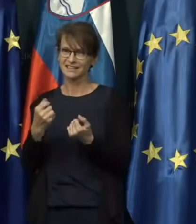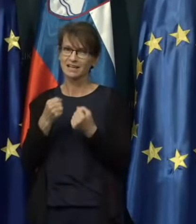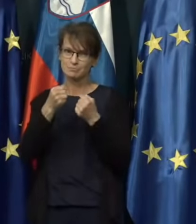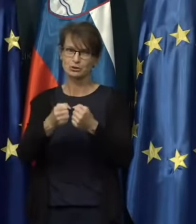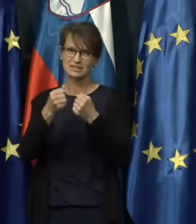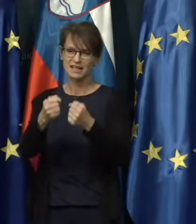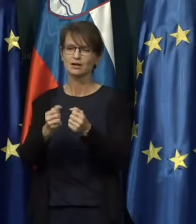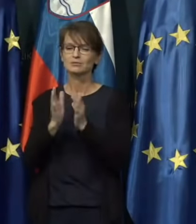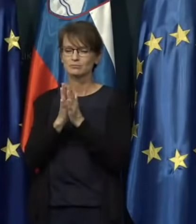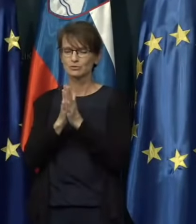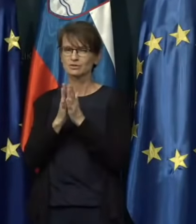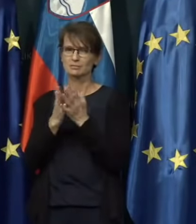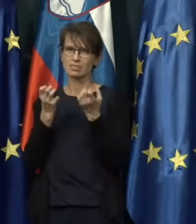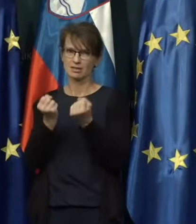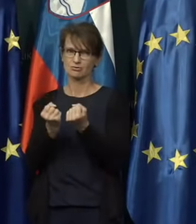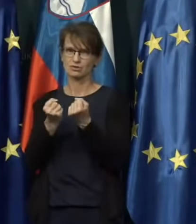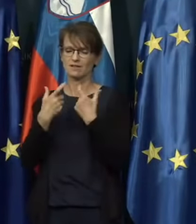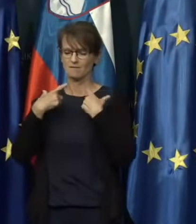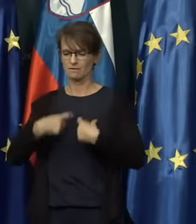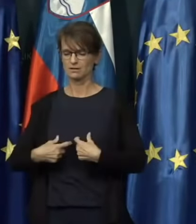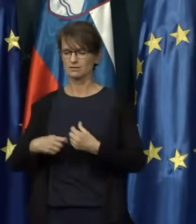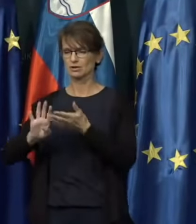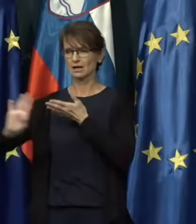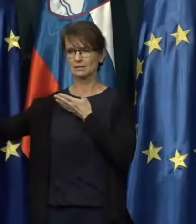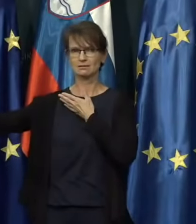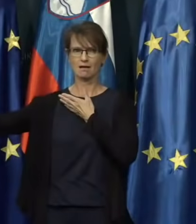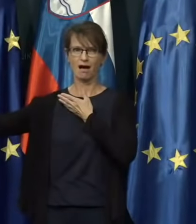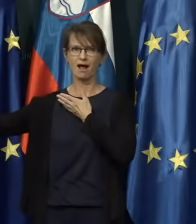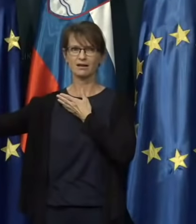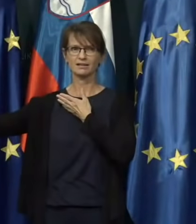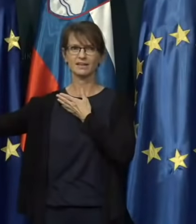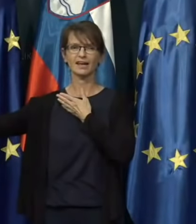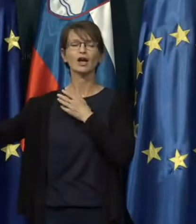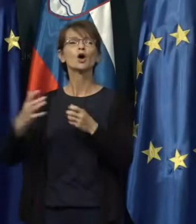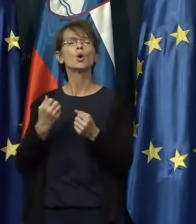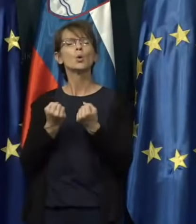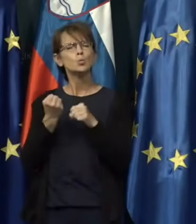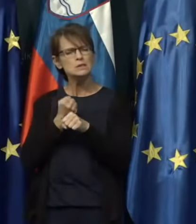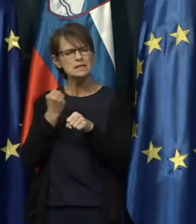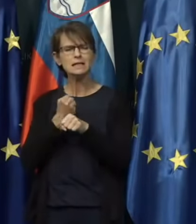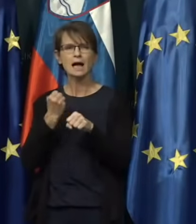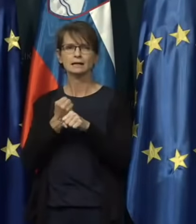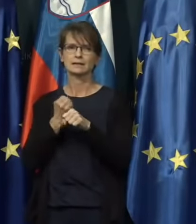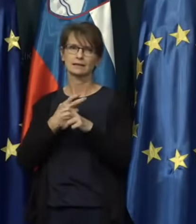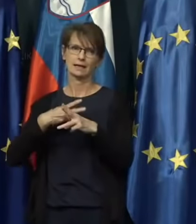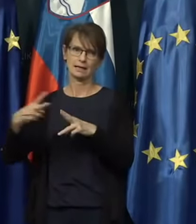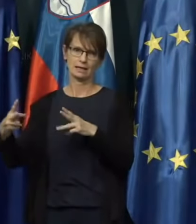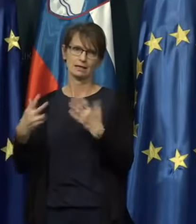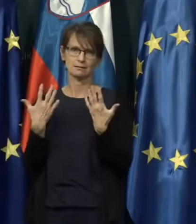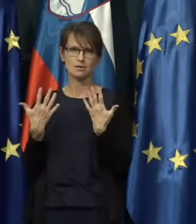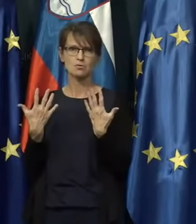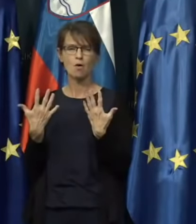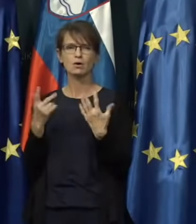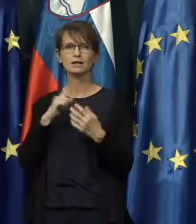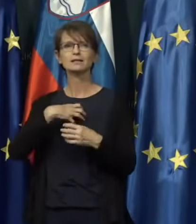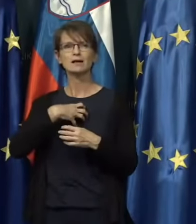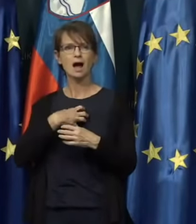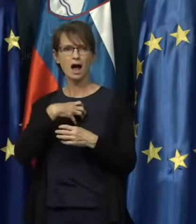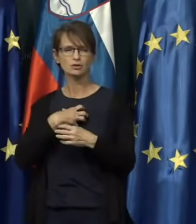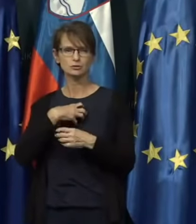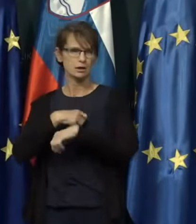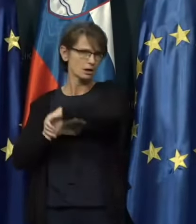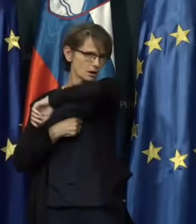držite se fizične razdalje, ustrajete na higijeni rok in kašla,